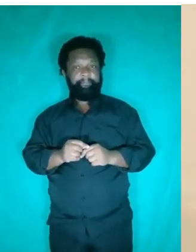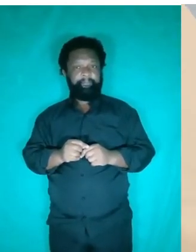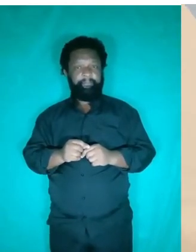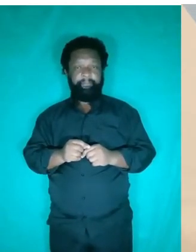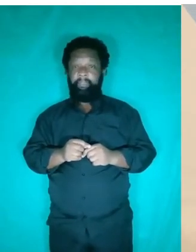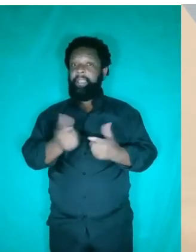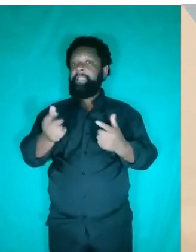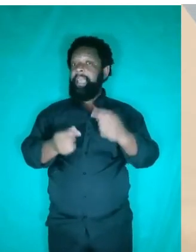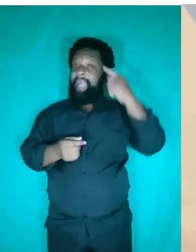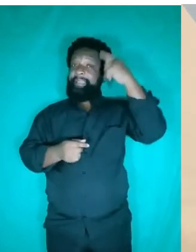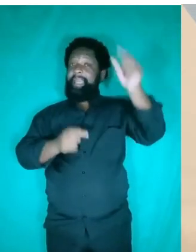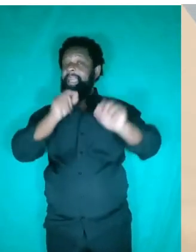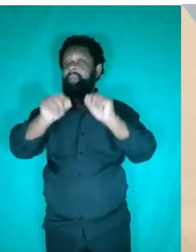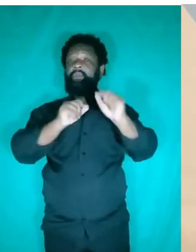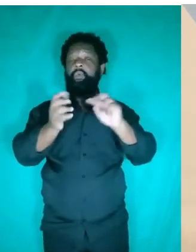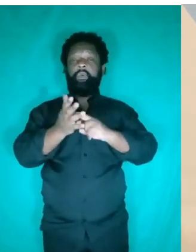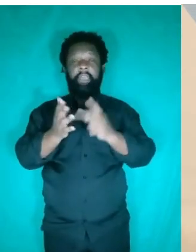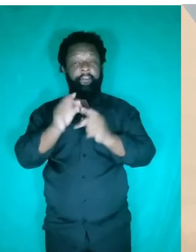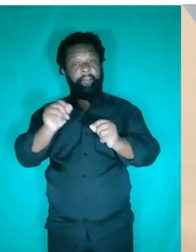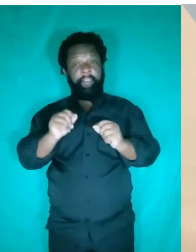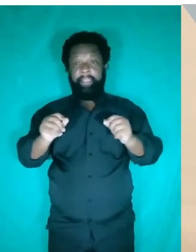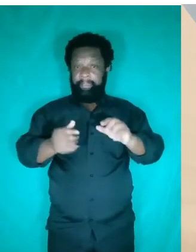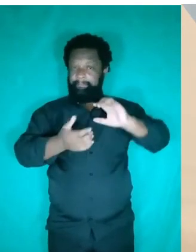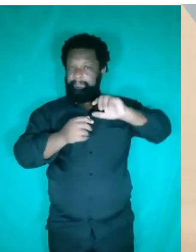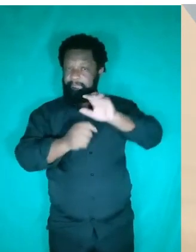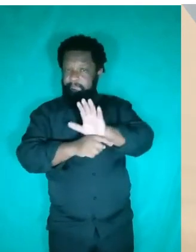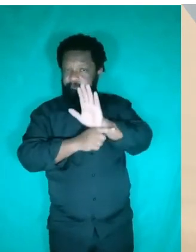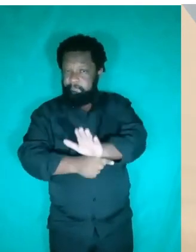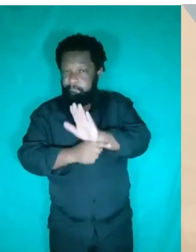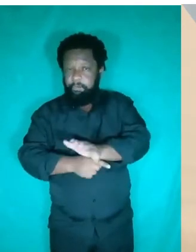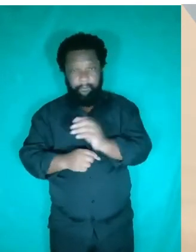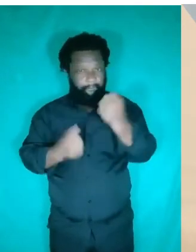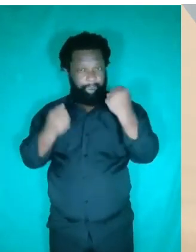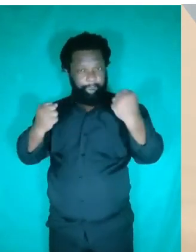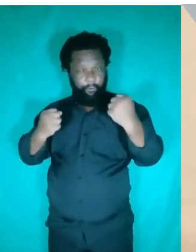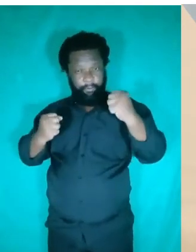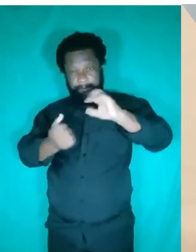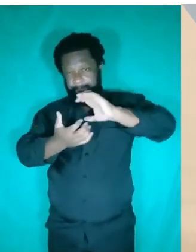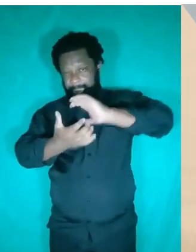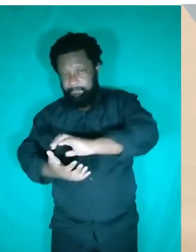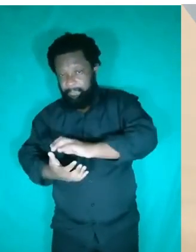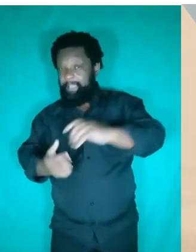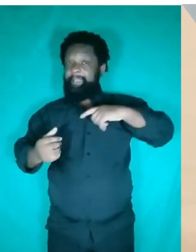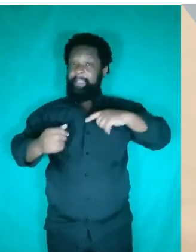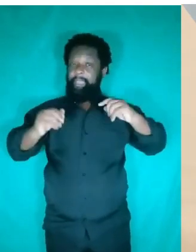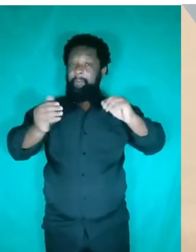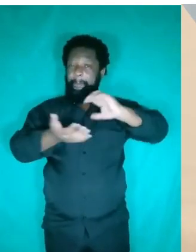A ideia consiste no seguinte, em você aplicar uma força. E essa força faz surgir aqui uma pressão. Essa